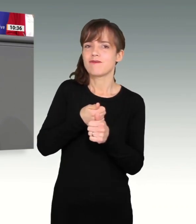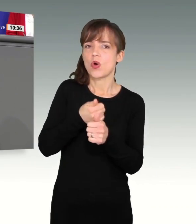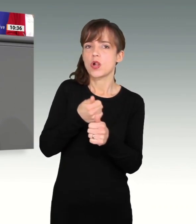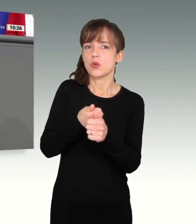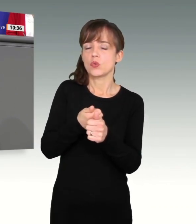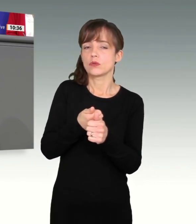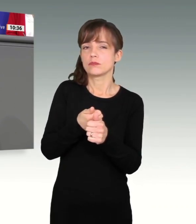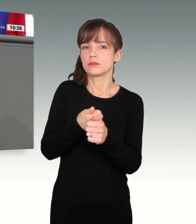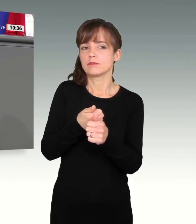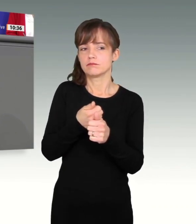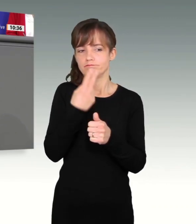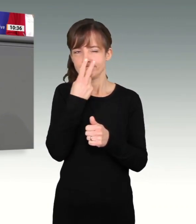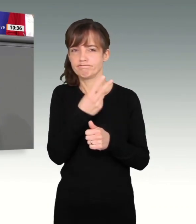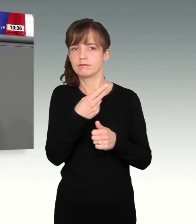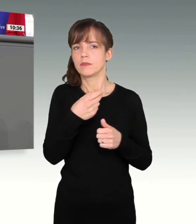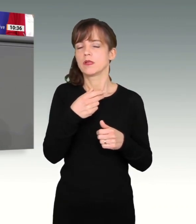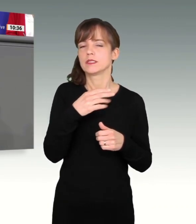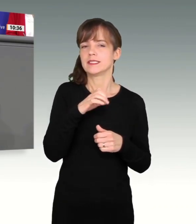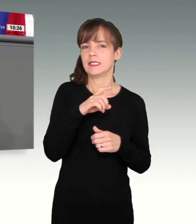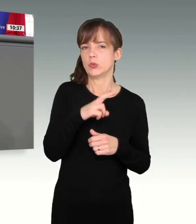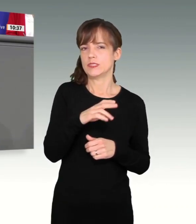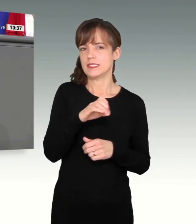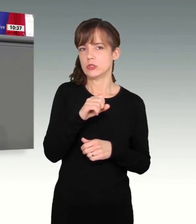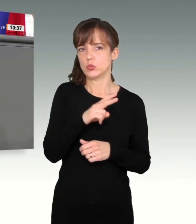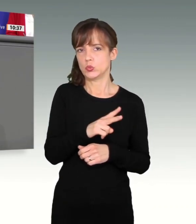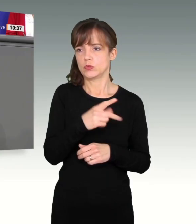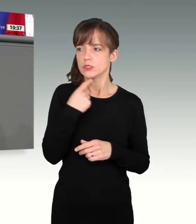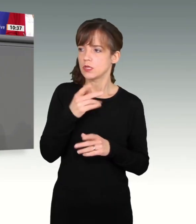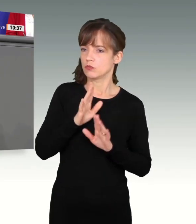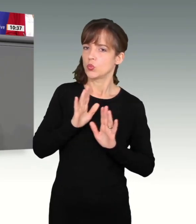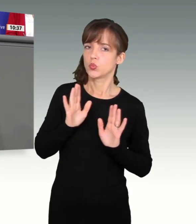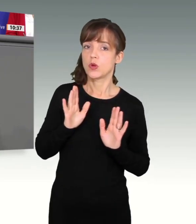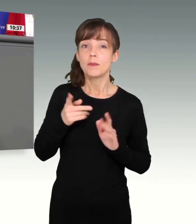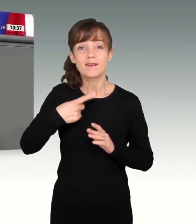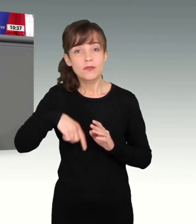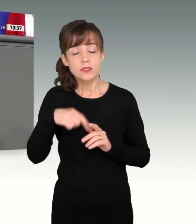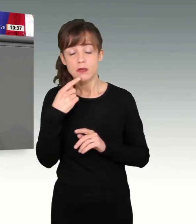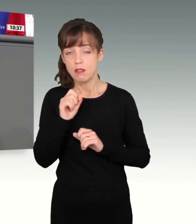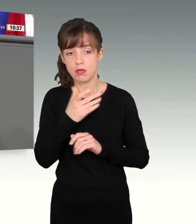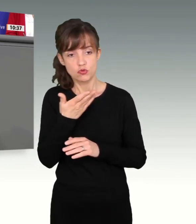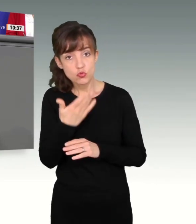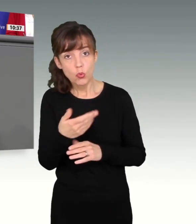vermieden. Nur wir von der AfD prangern die Christenverfolgung offen an.